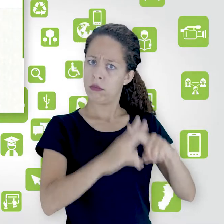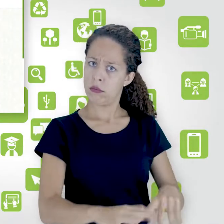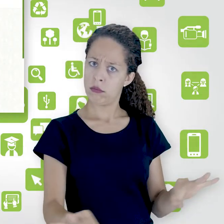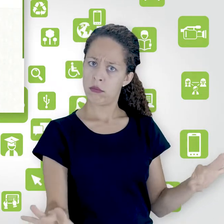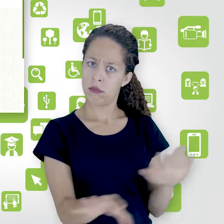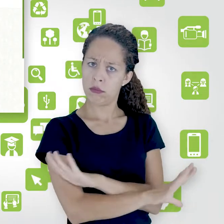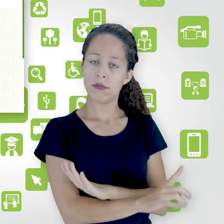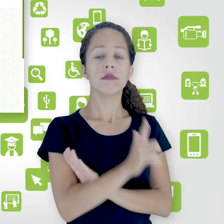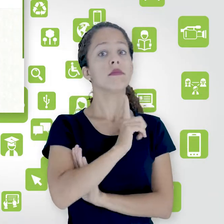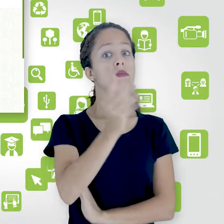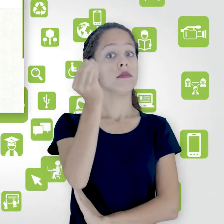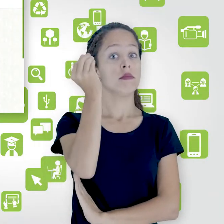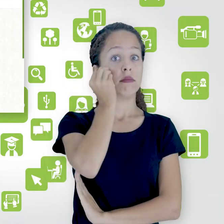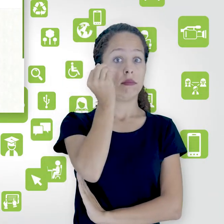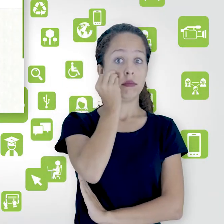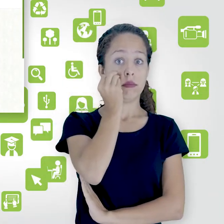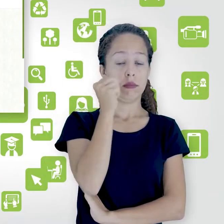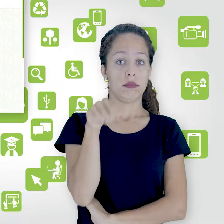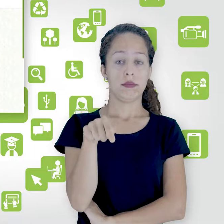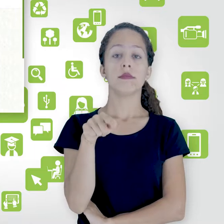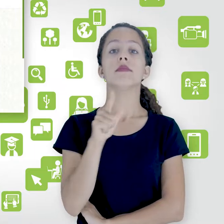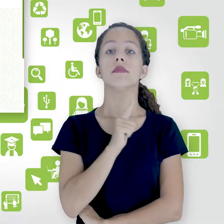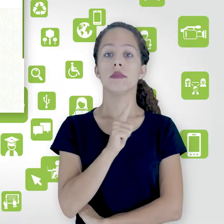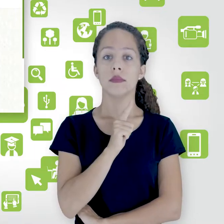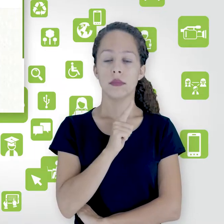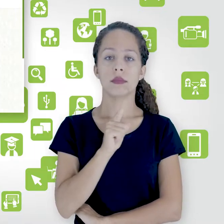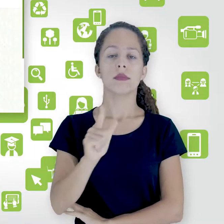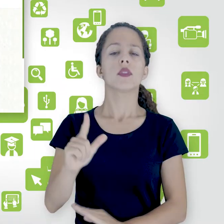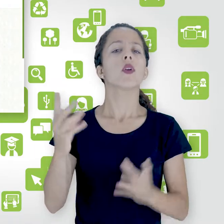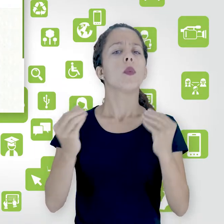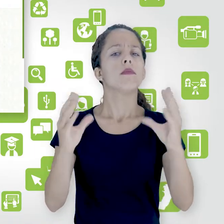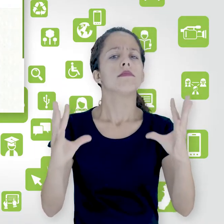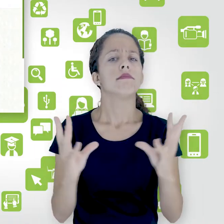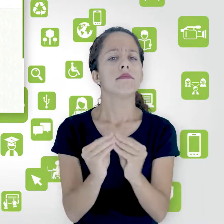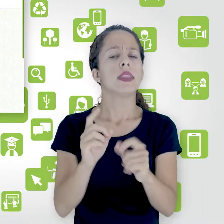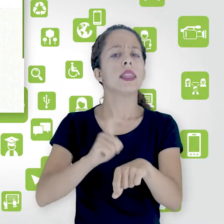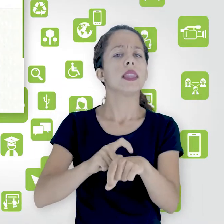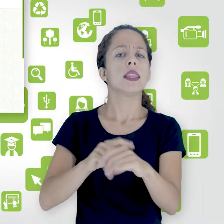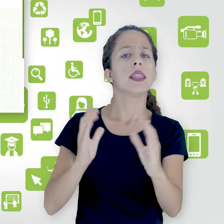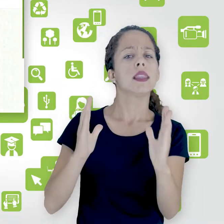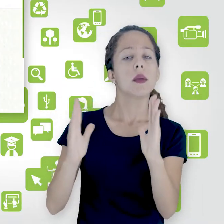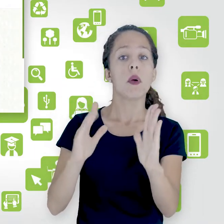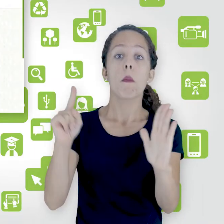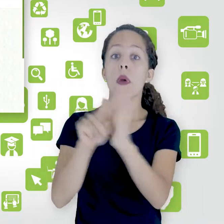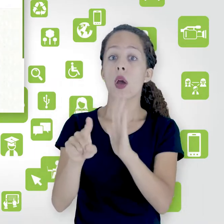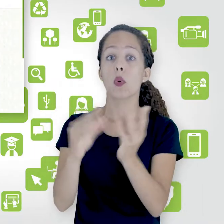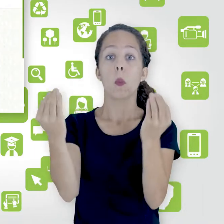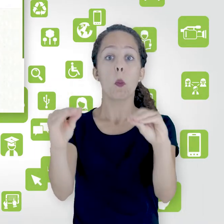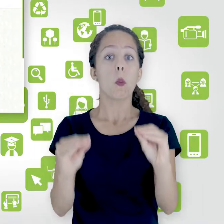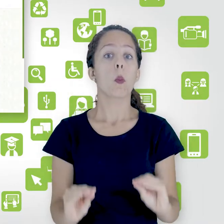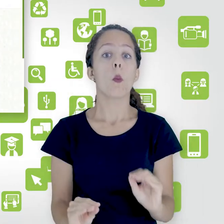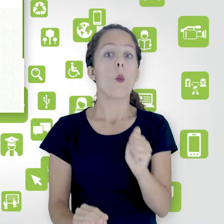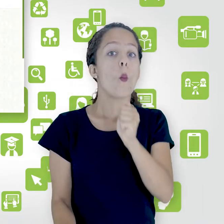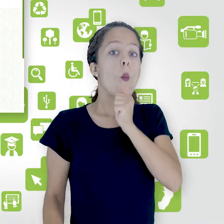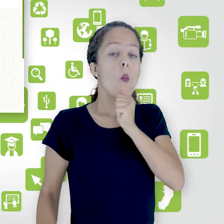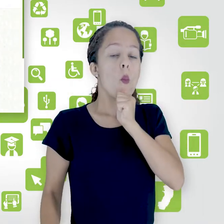as tentativas, data de abertura, fechamento, duração e ainda não foi inserida nenhuma pergunta. Clique em editar